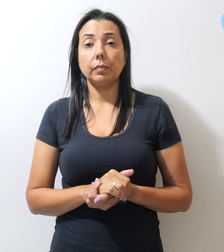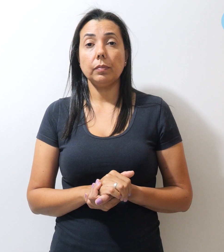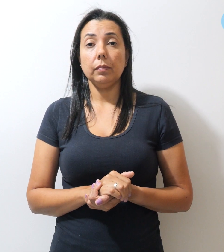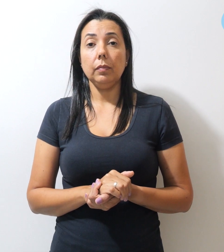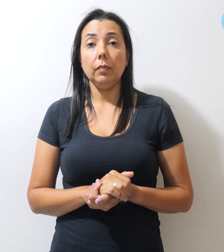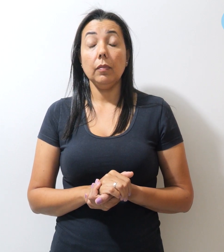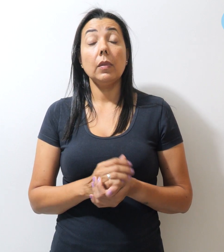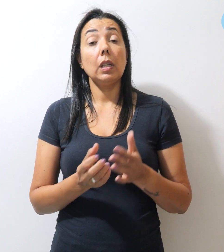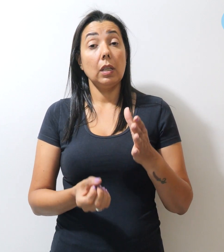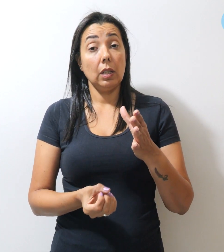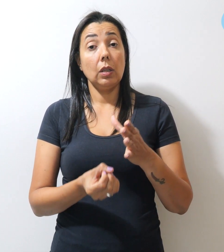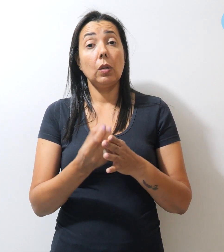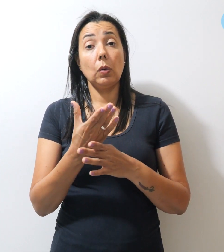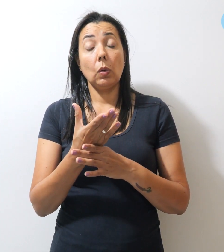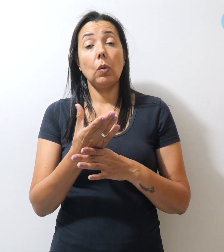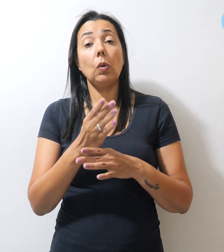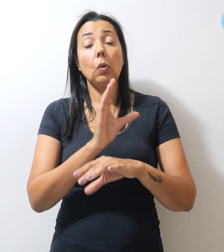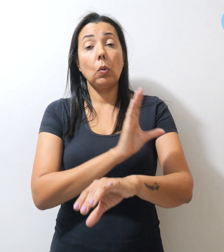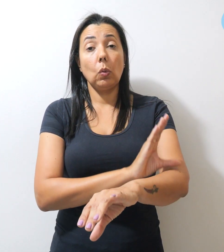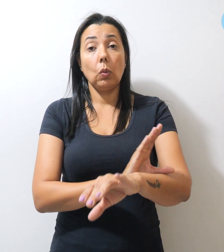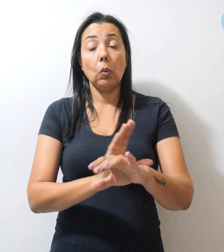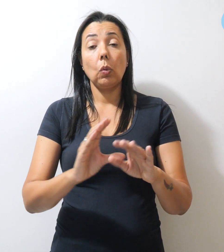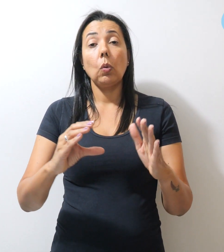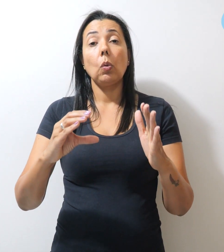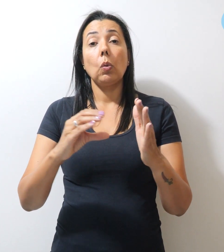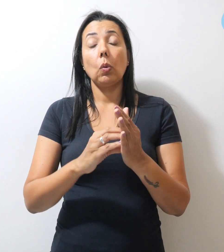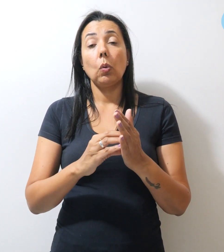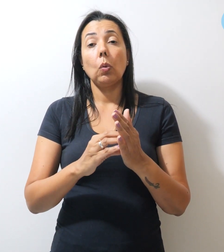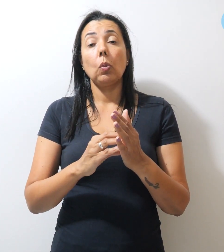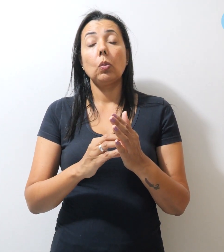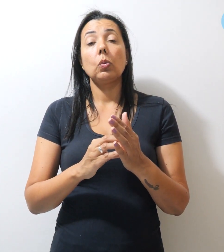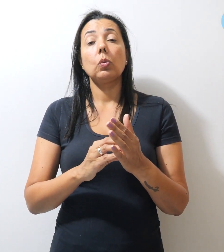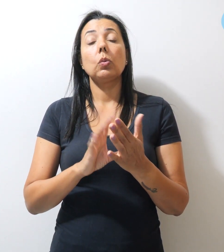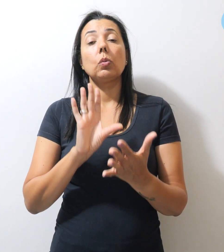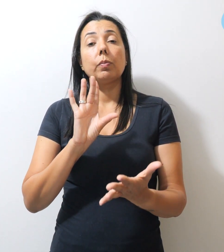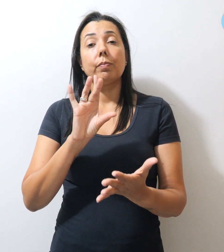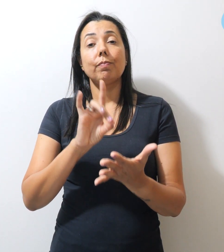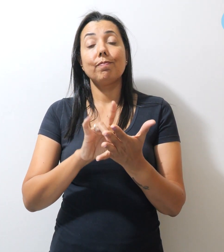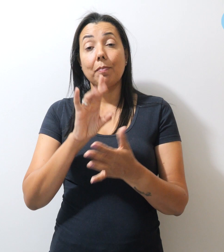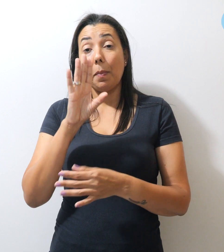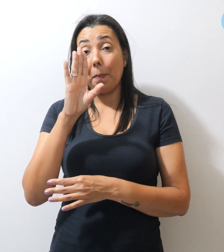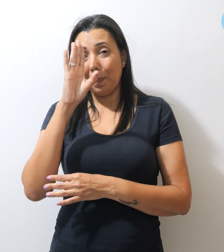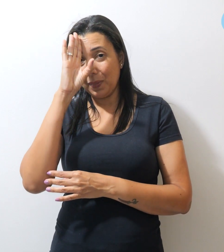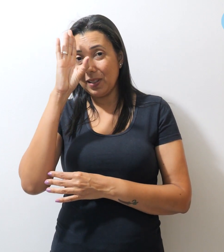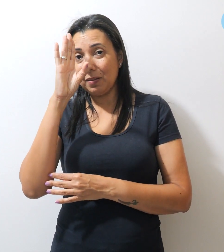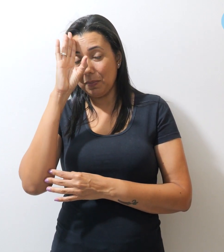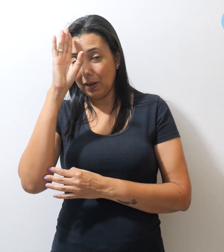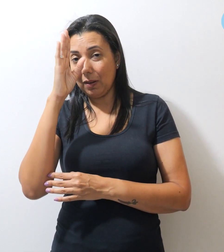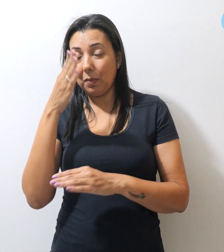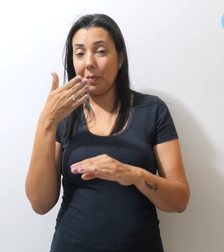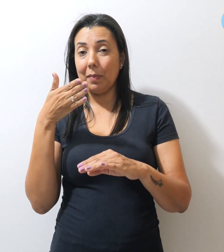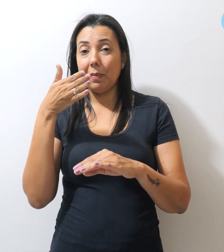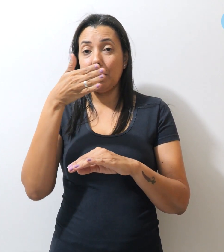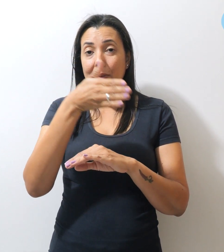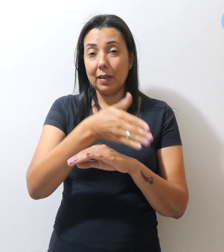estabeleceu o concurso público como forma legal e principal para ingresso aos cargos